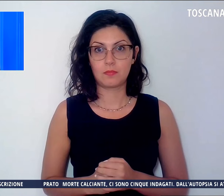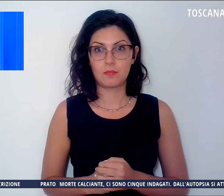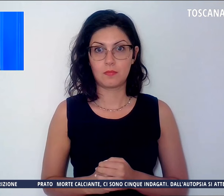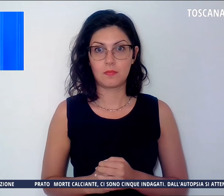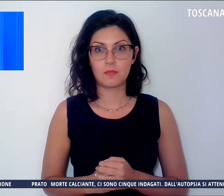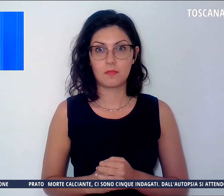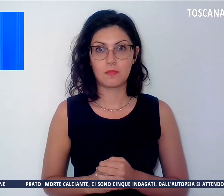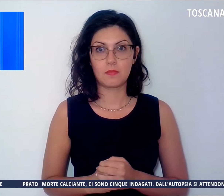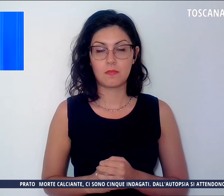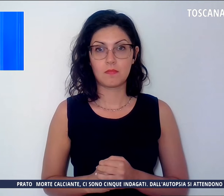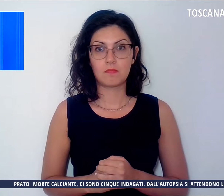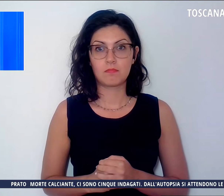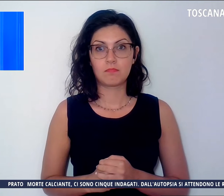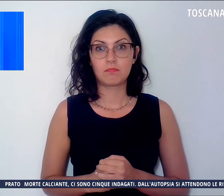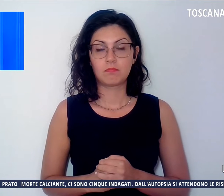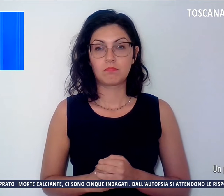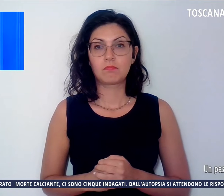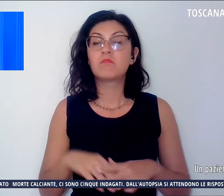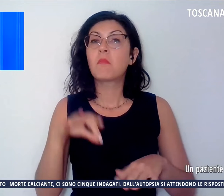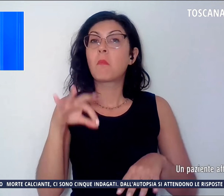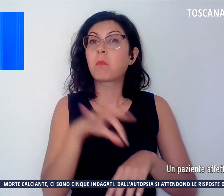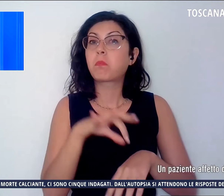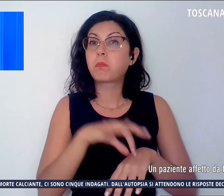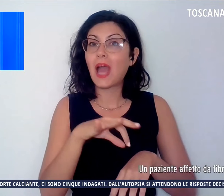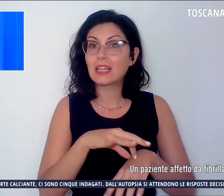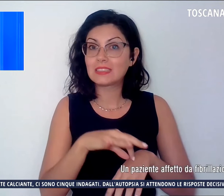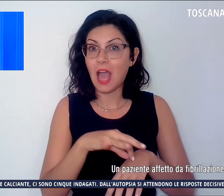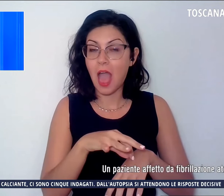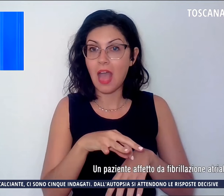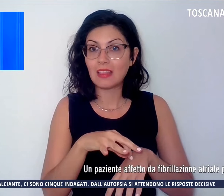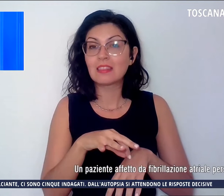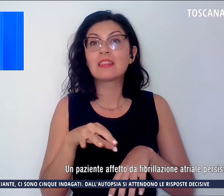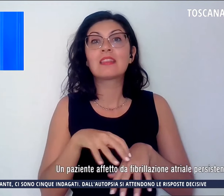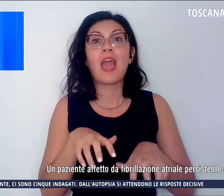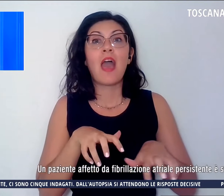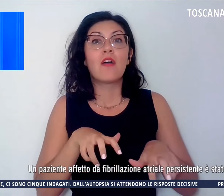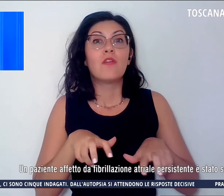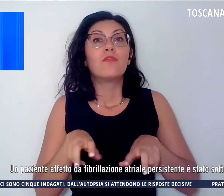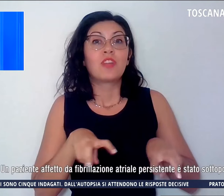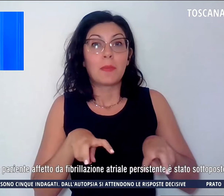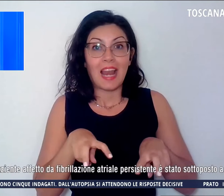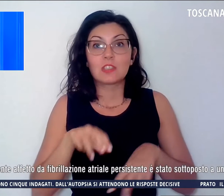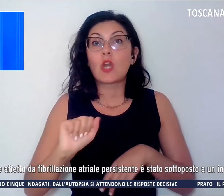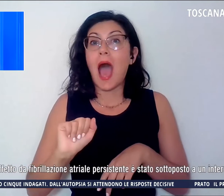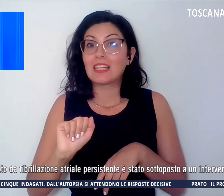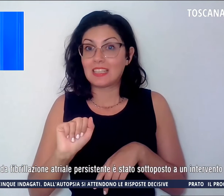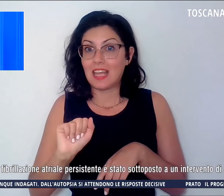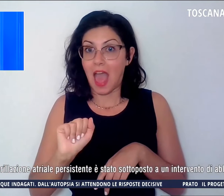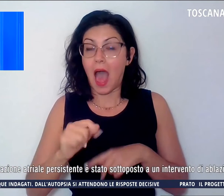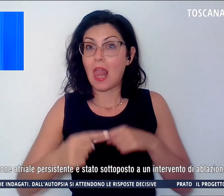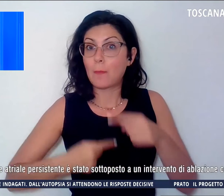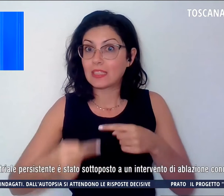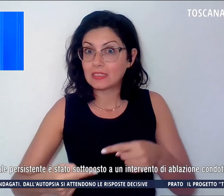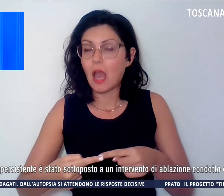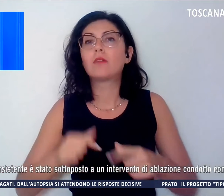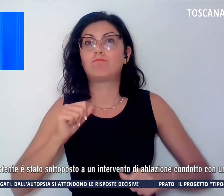Ed un paziente affetto da fibrillazione atriale persistente è stato sottoposto ad un intervento